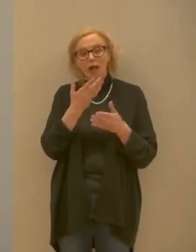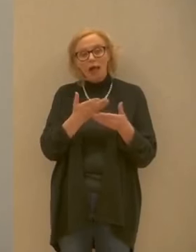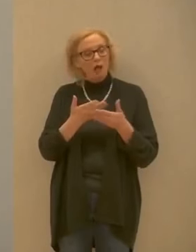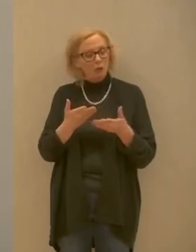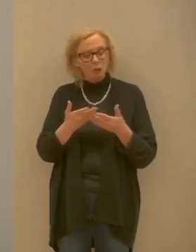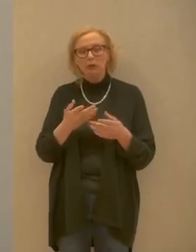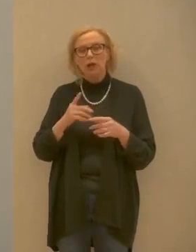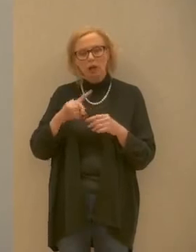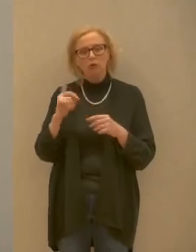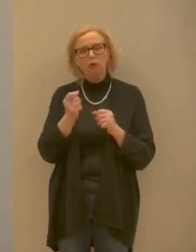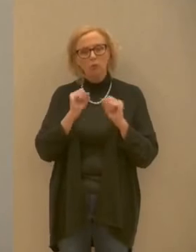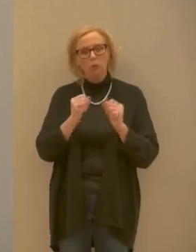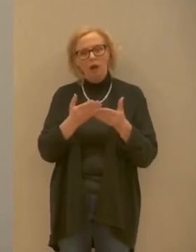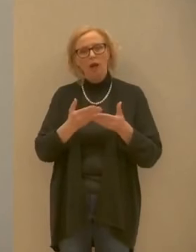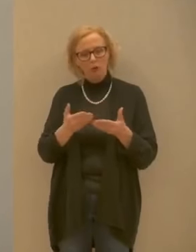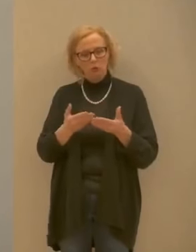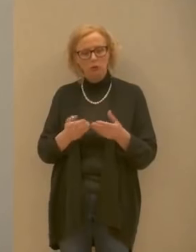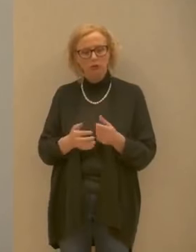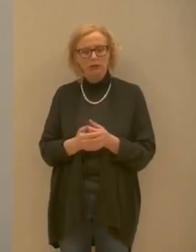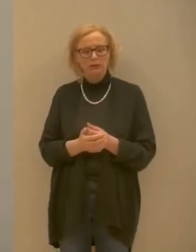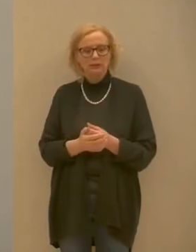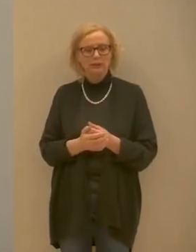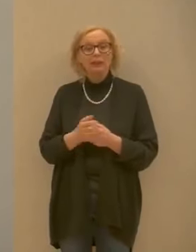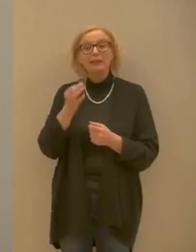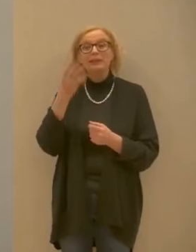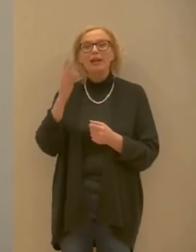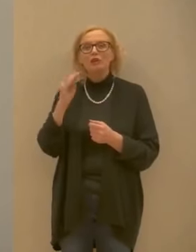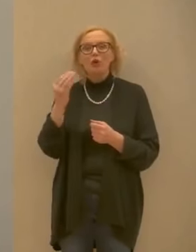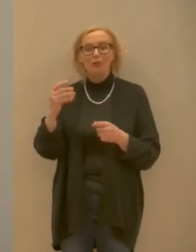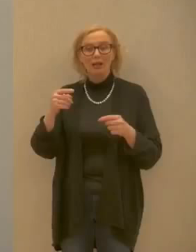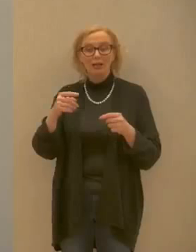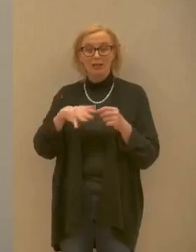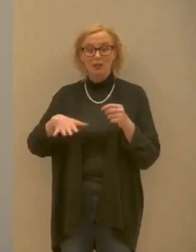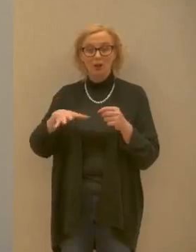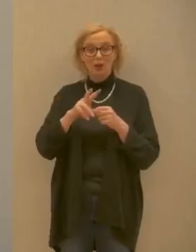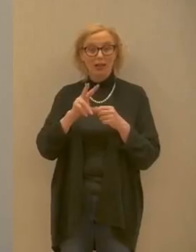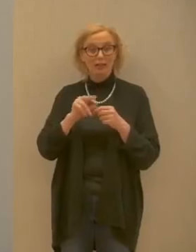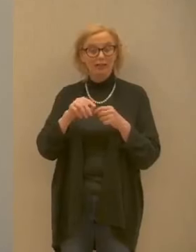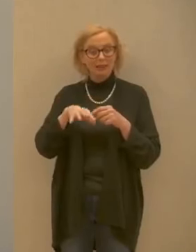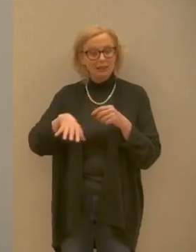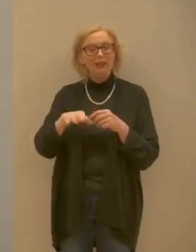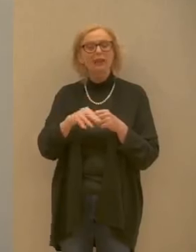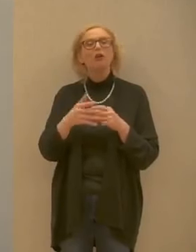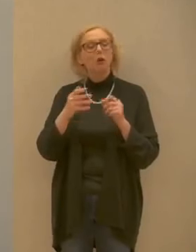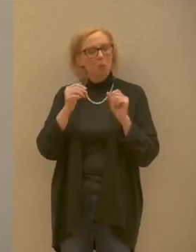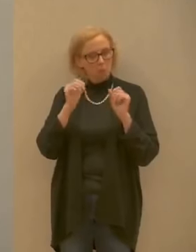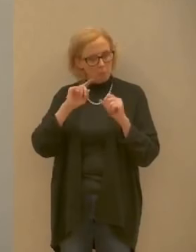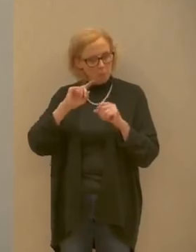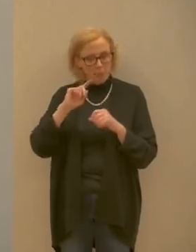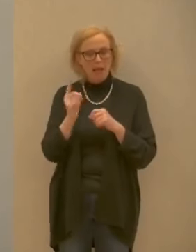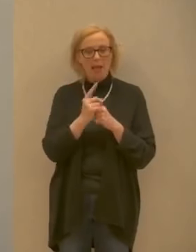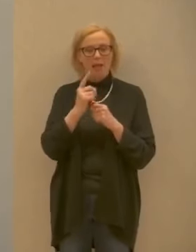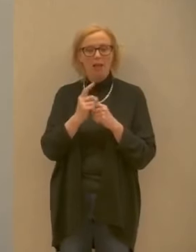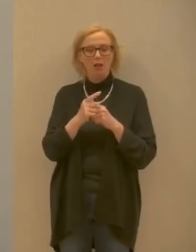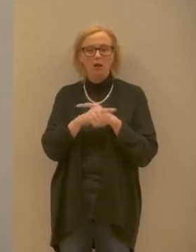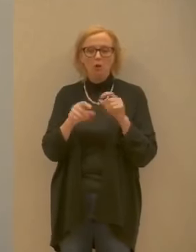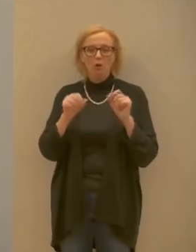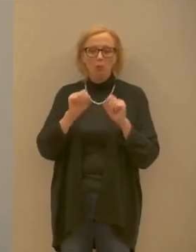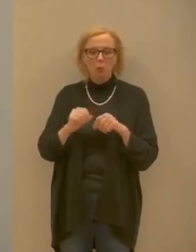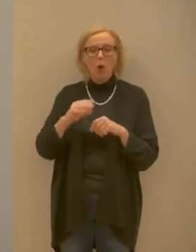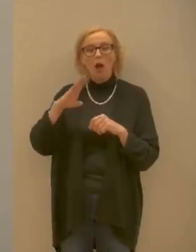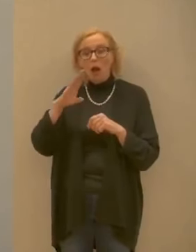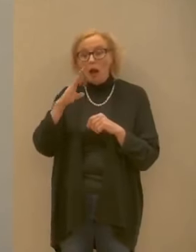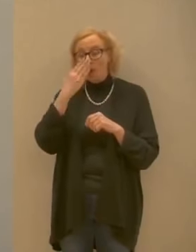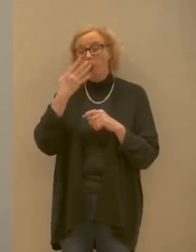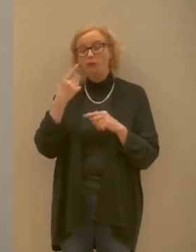queste risorse a maggior ragione se sono giovani di qua che vogliono inserirsi utilizzare anche questa opportunità che